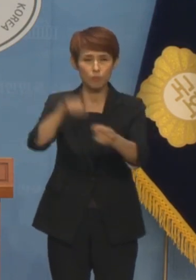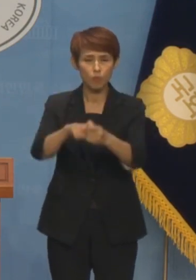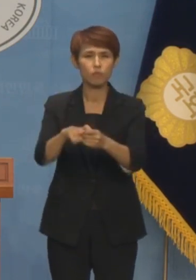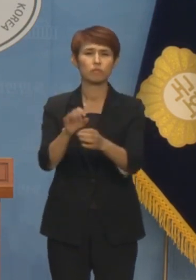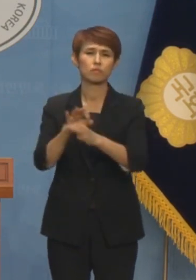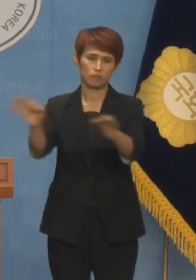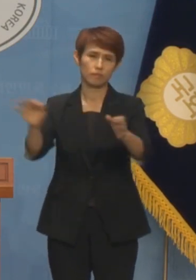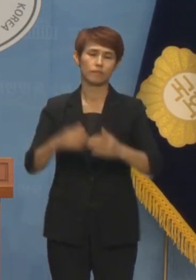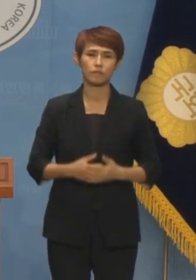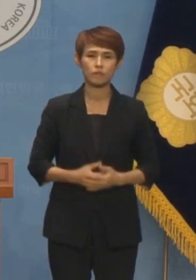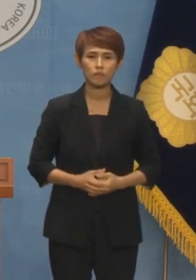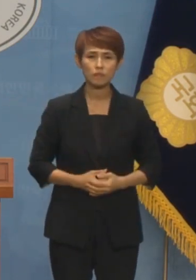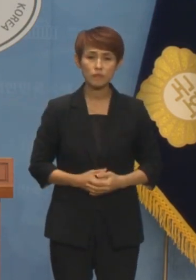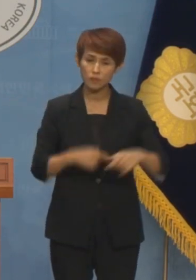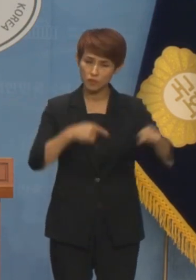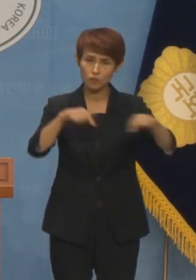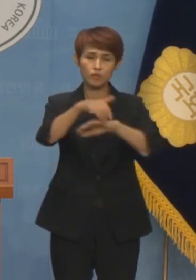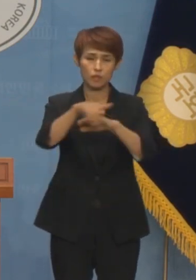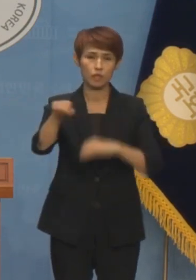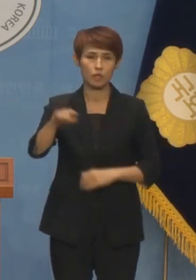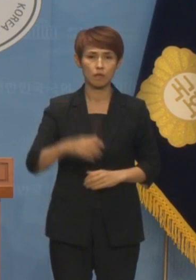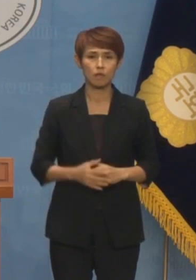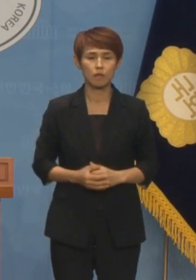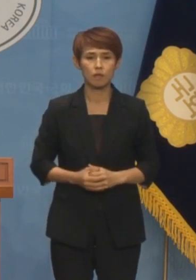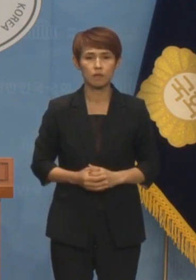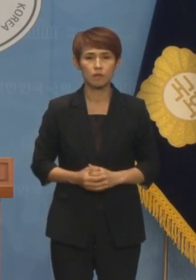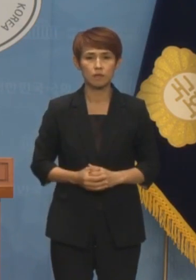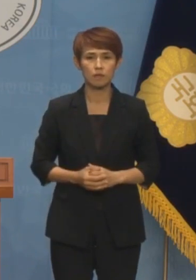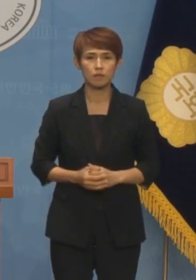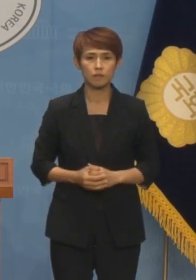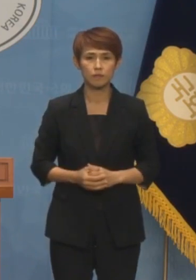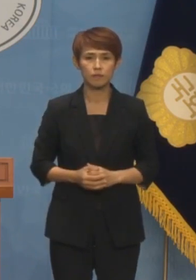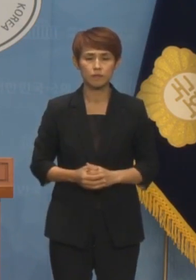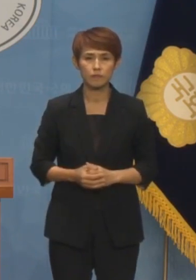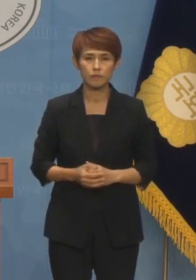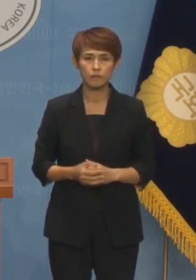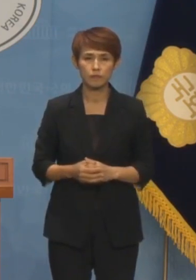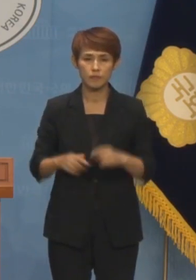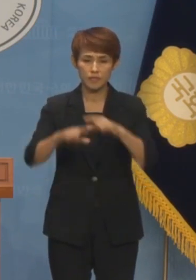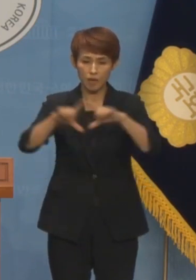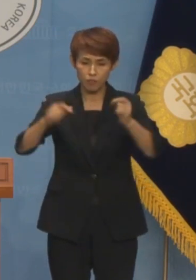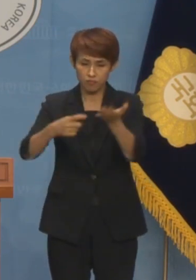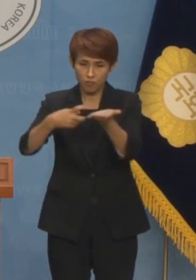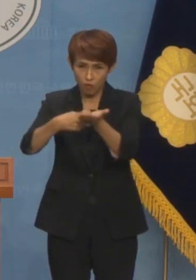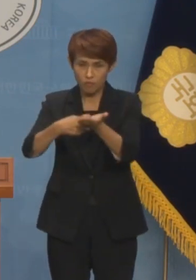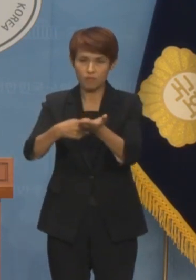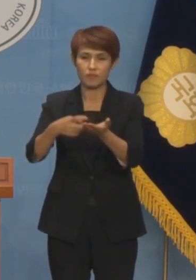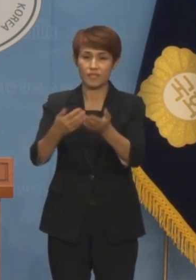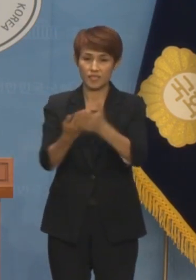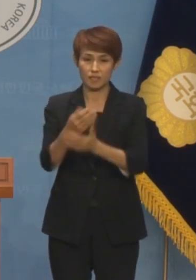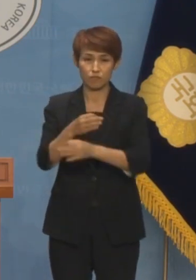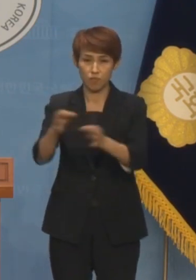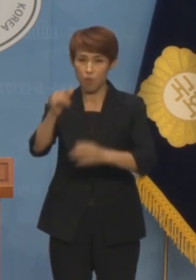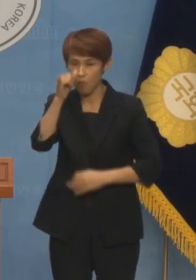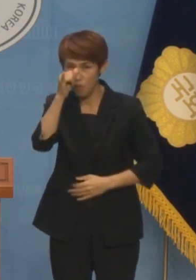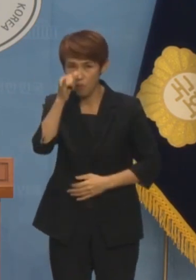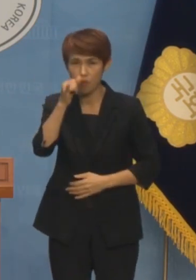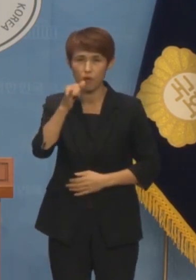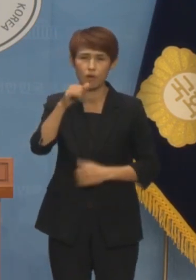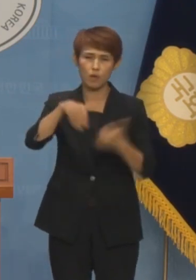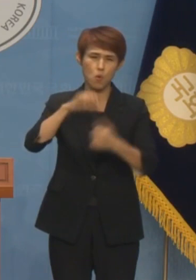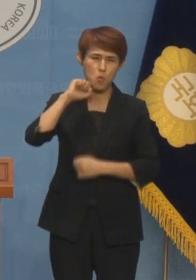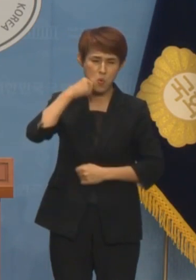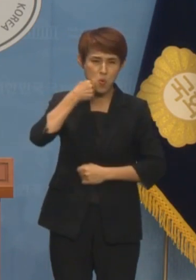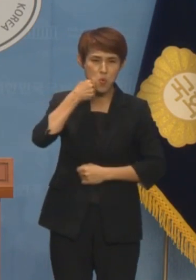정책입니다. 지역사랑상품권 형태로 발행된 민생회복지원금을 통해서 빈사상태에 이르러 있는